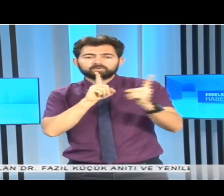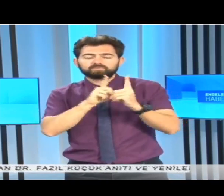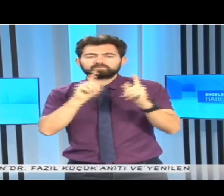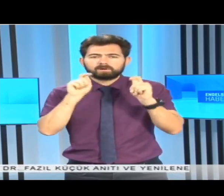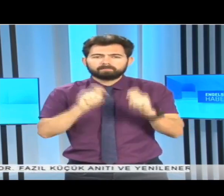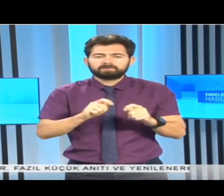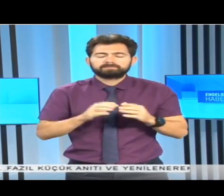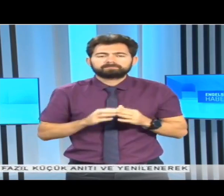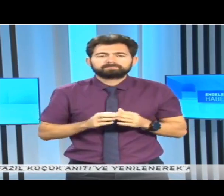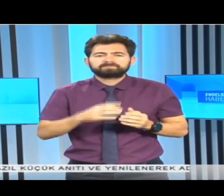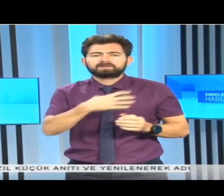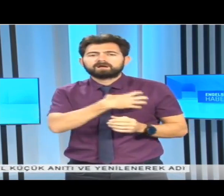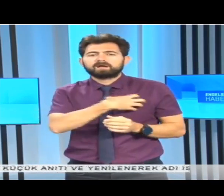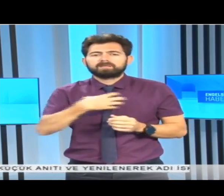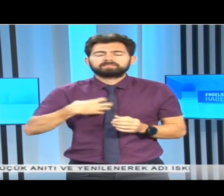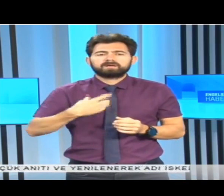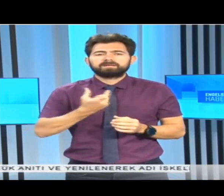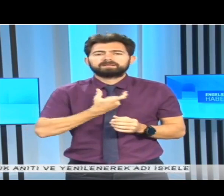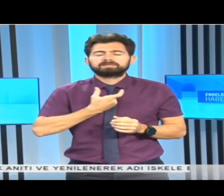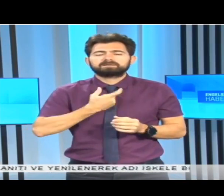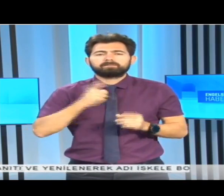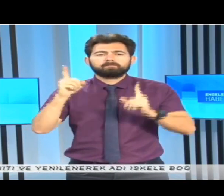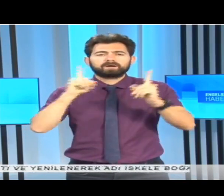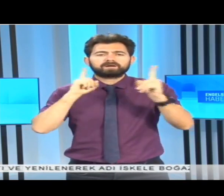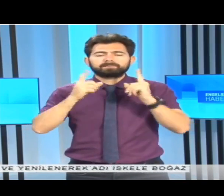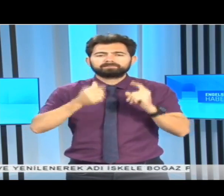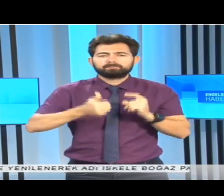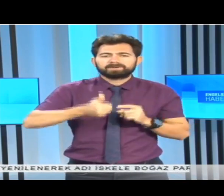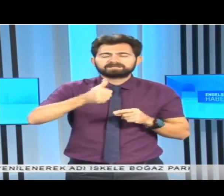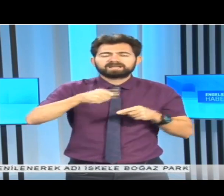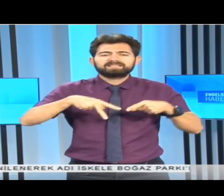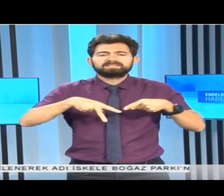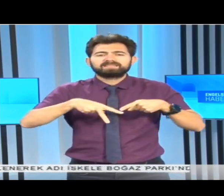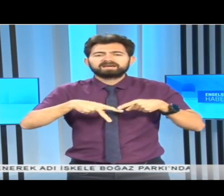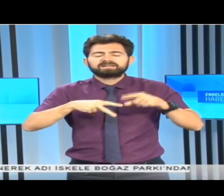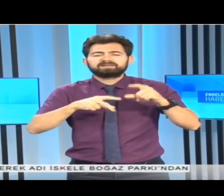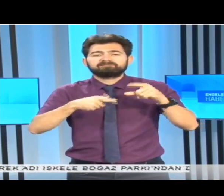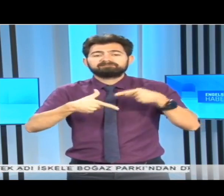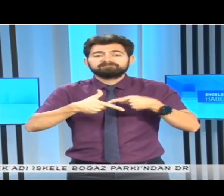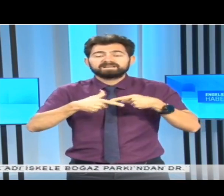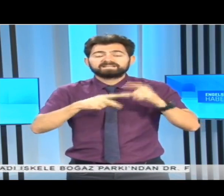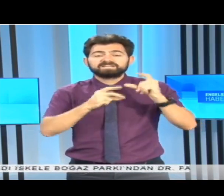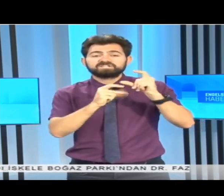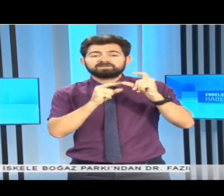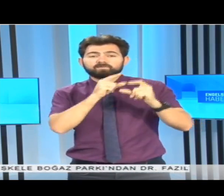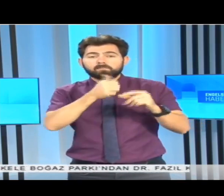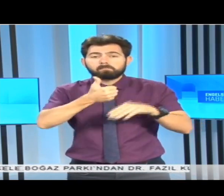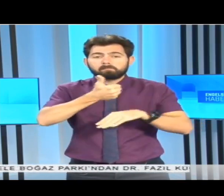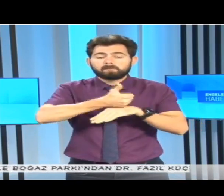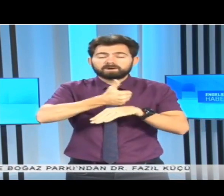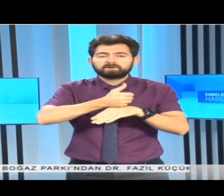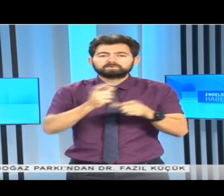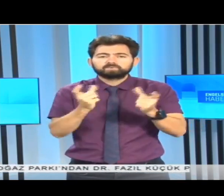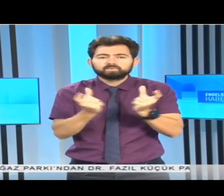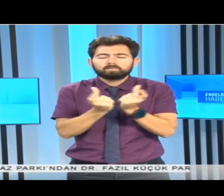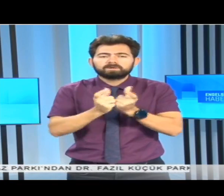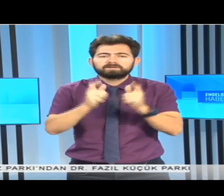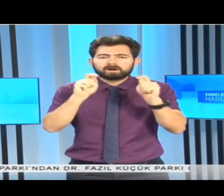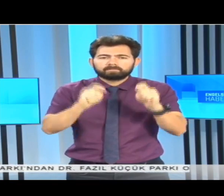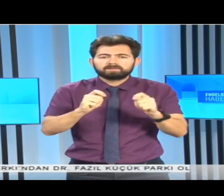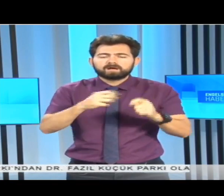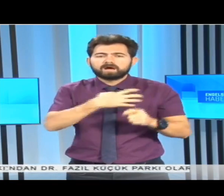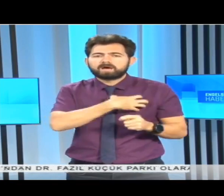Anayasa Mahkemesi Başkanı Narin Ferdi Şefik Başkanlığı'nda toplanan Anayasa